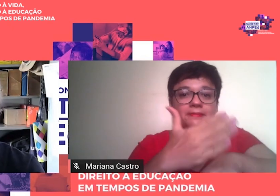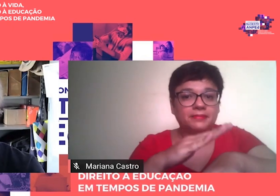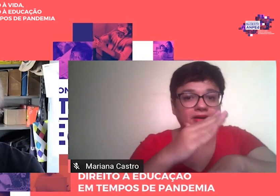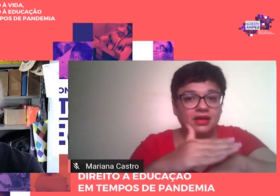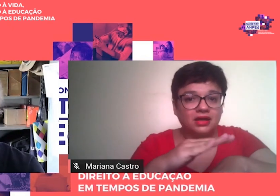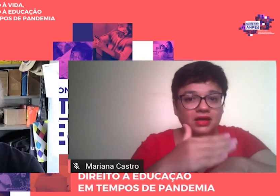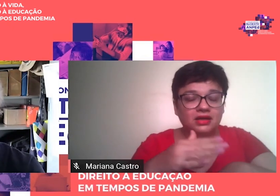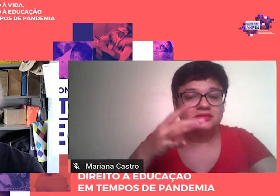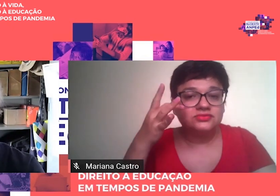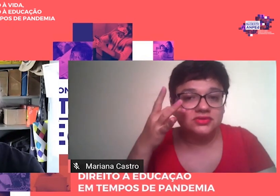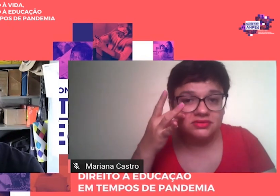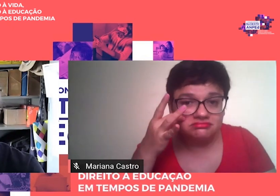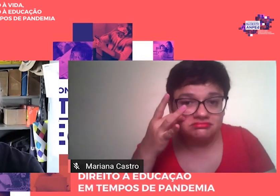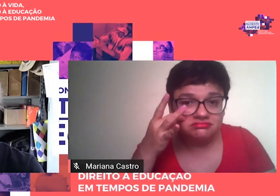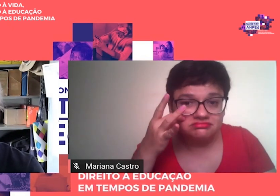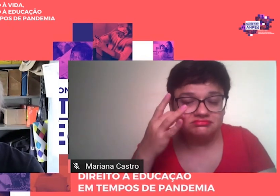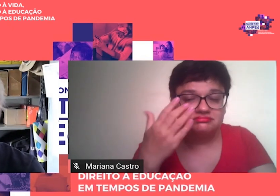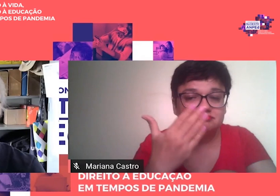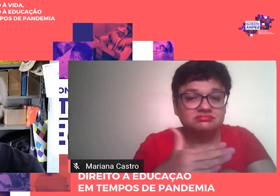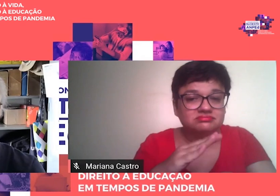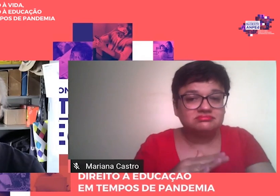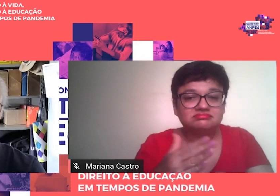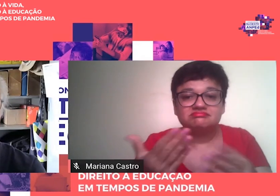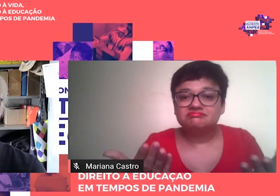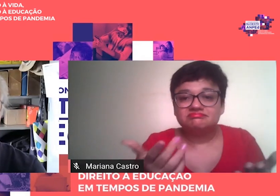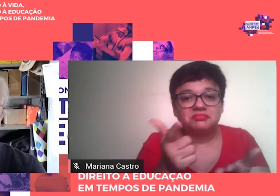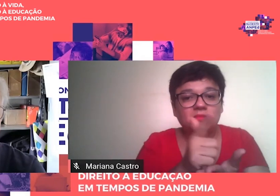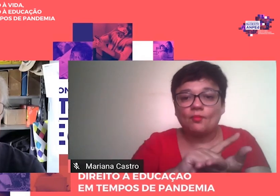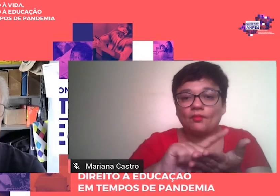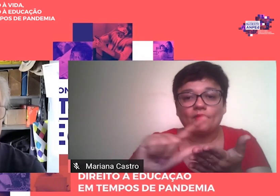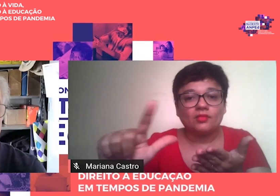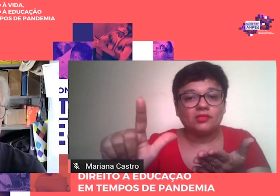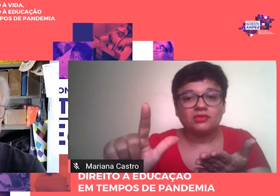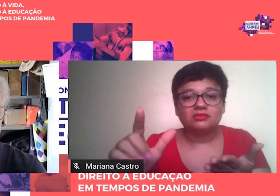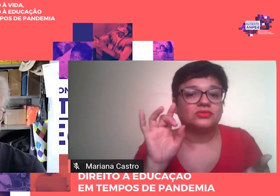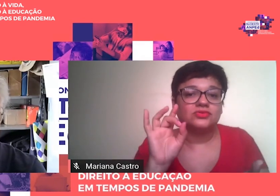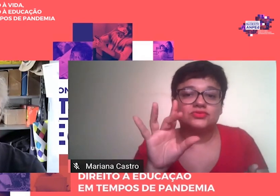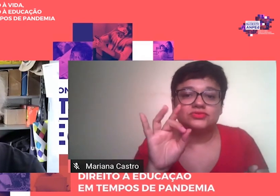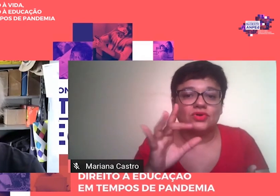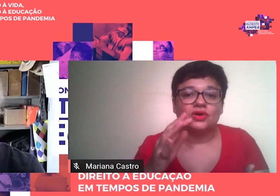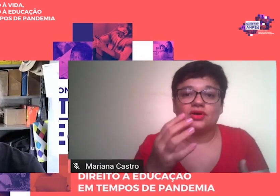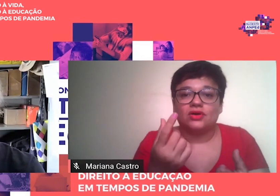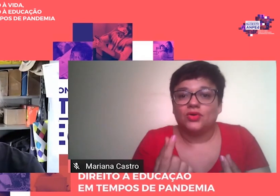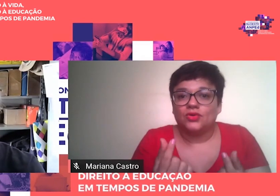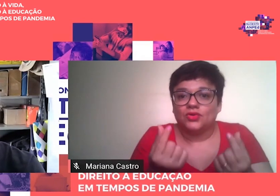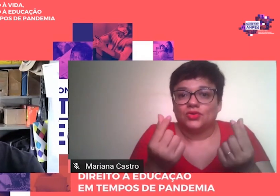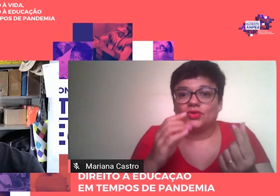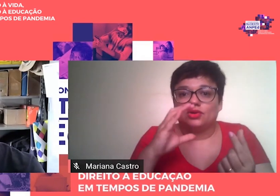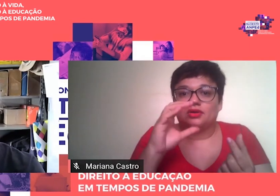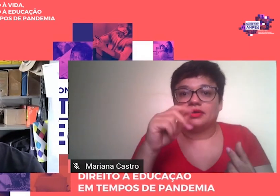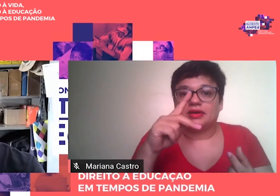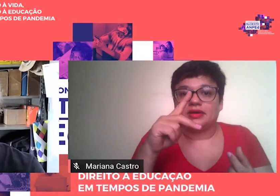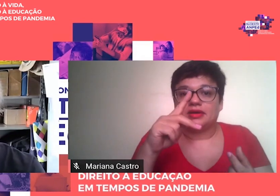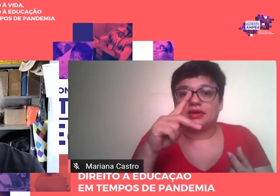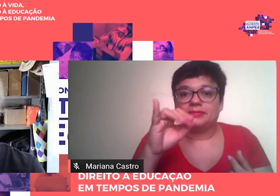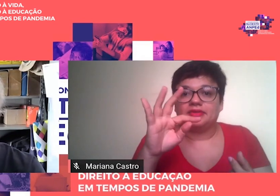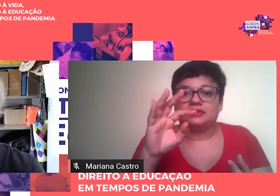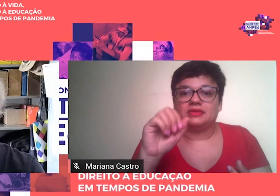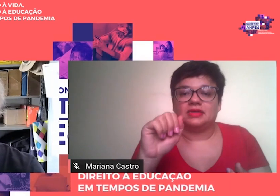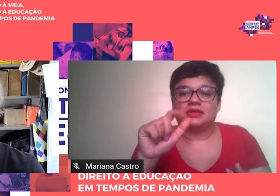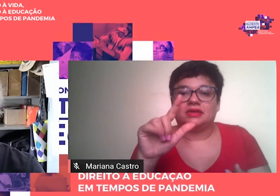prática no final das contas, garantia mesmo era a exploração capitalista. Com efeito,